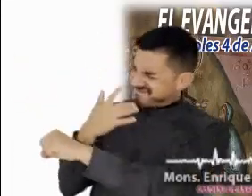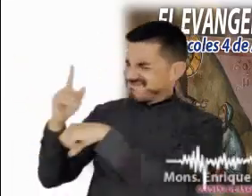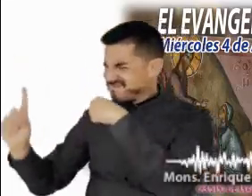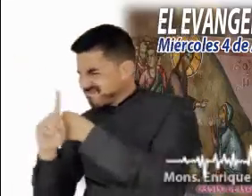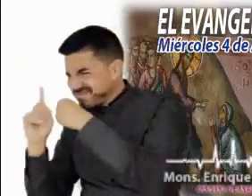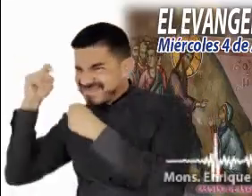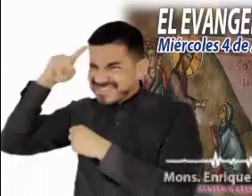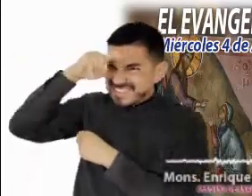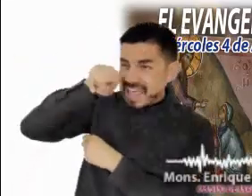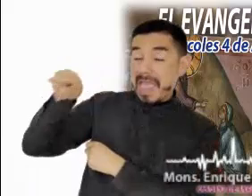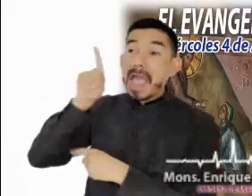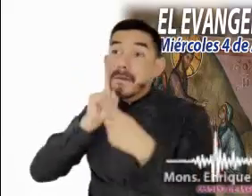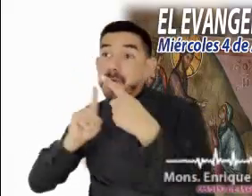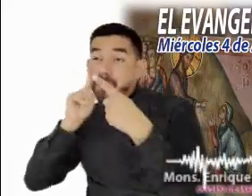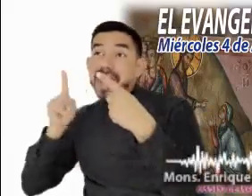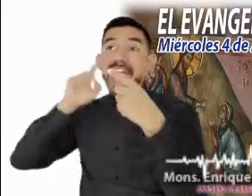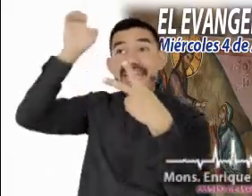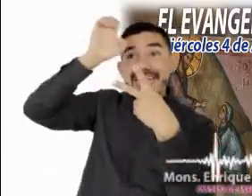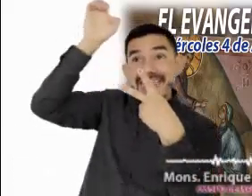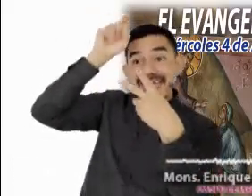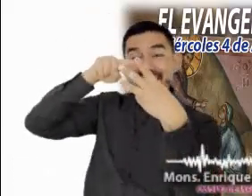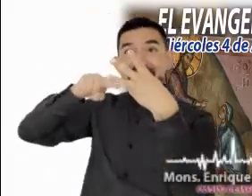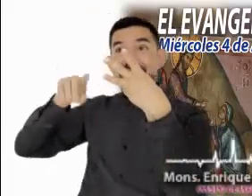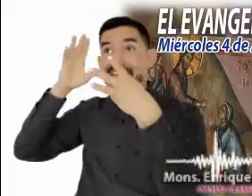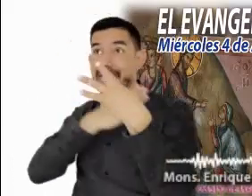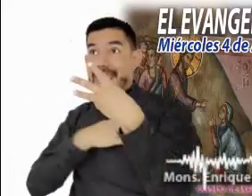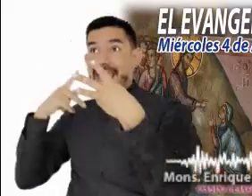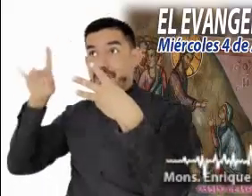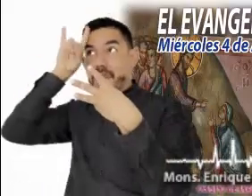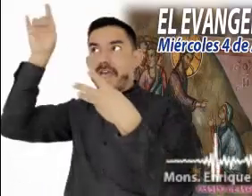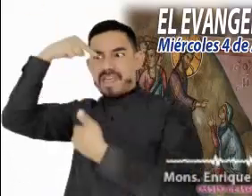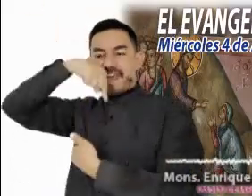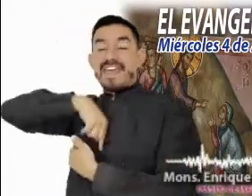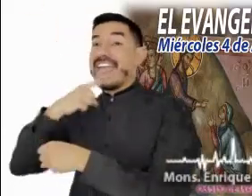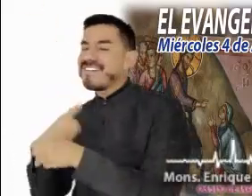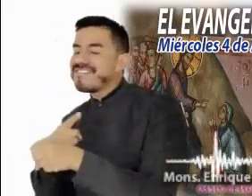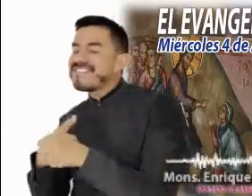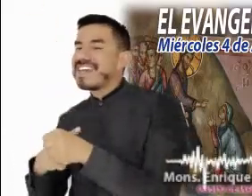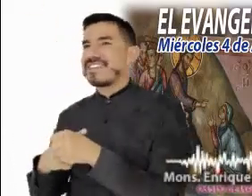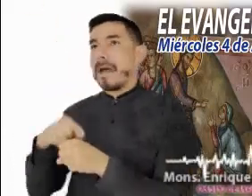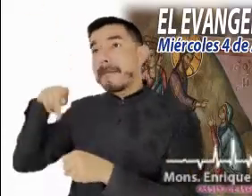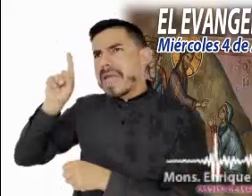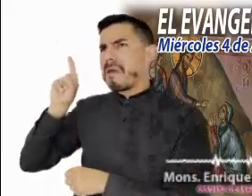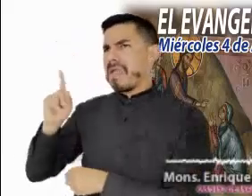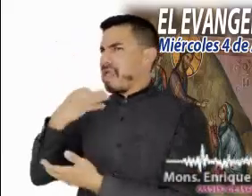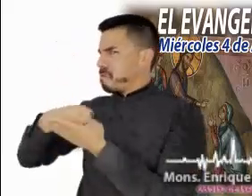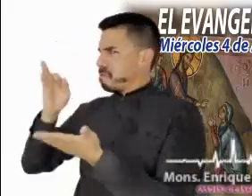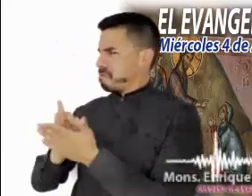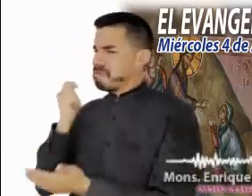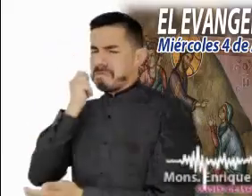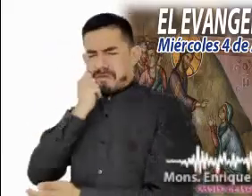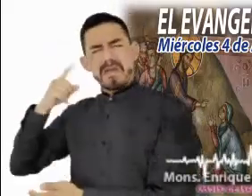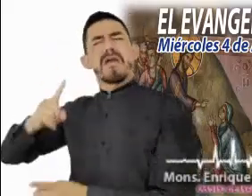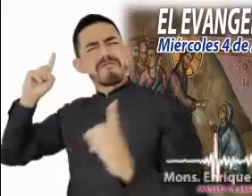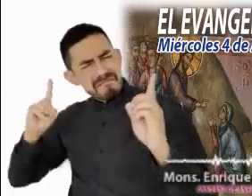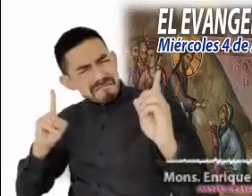Mujer, extranjera y con su hija poseída de una enfermedad. Todo en contra y sin embargo se